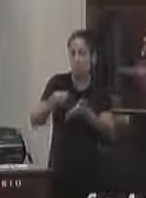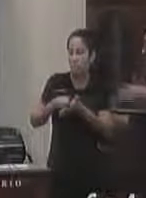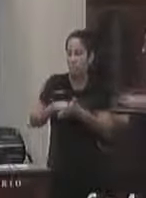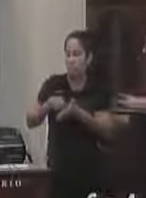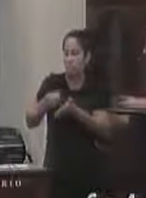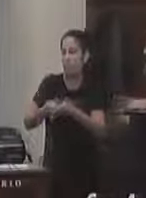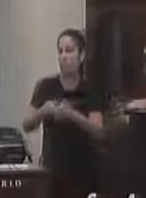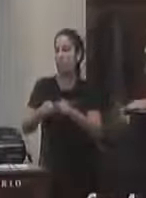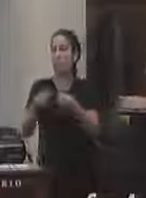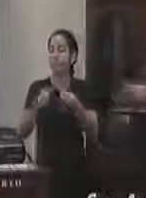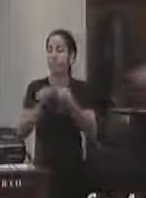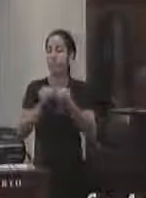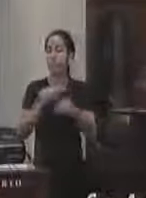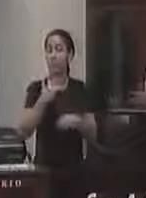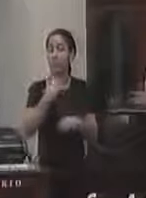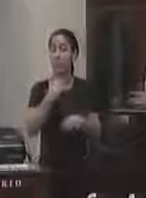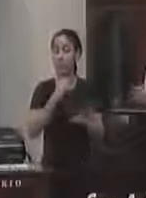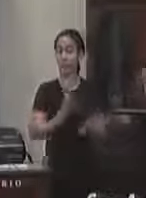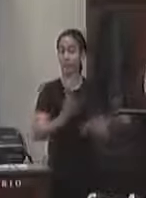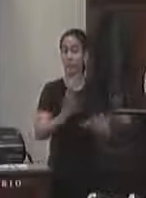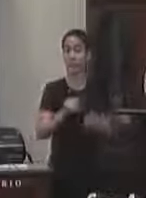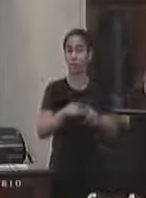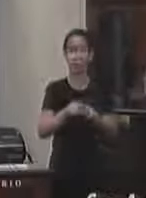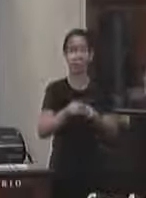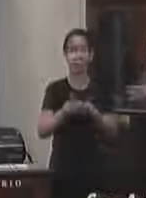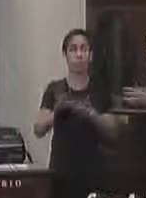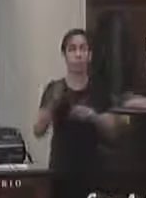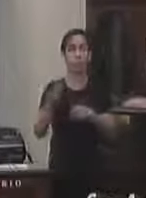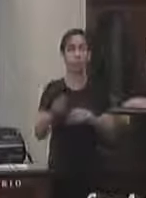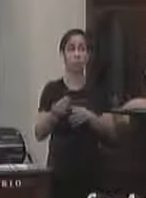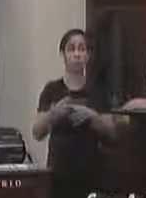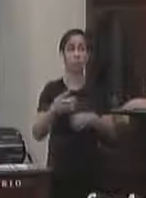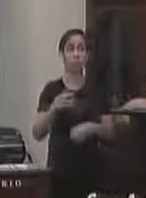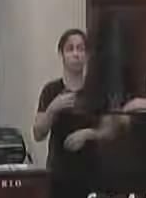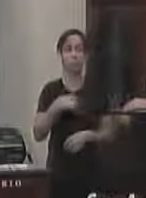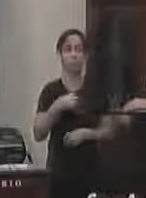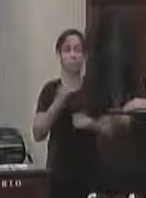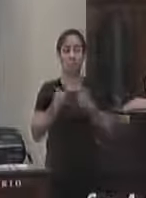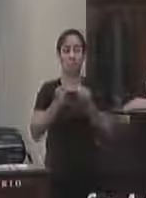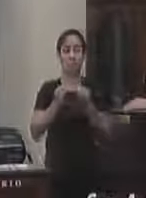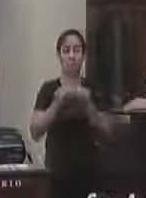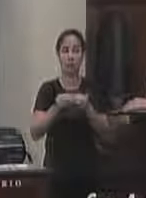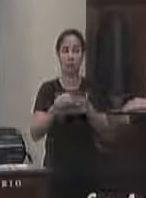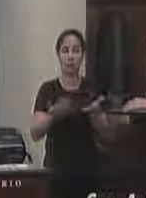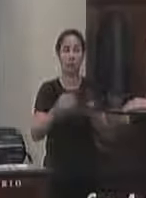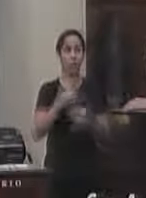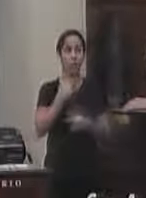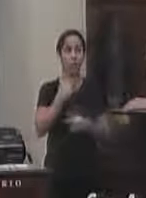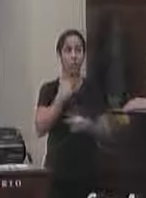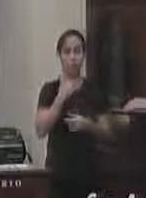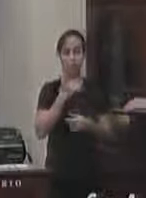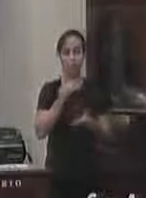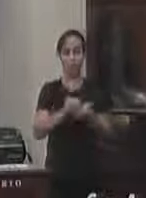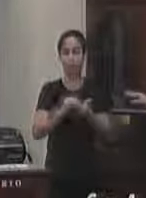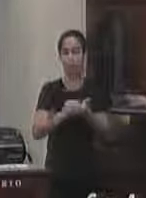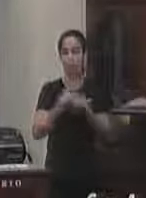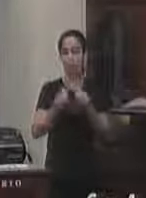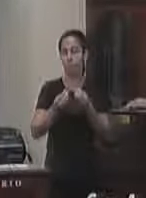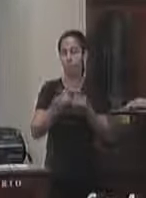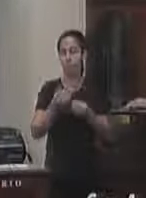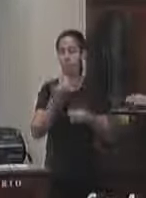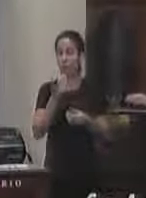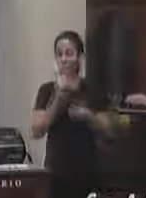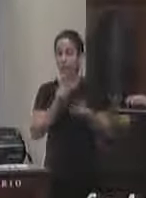lá o que a gente não pode apesar de todas as situações pontuais que a gente vive a gente não pode deixar faltar a